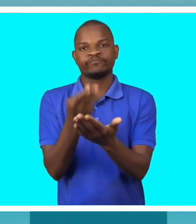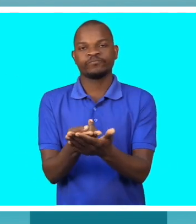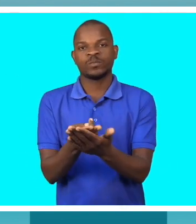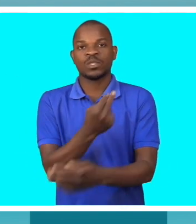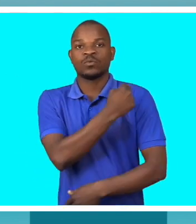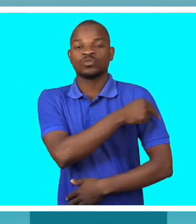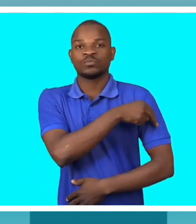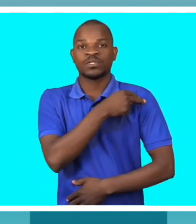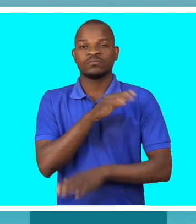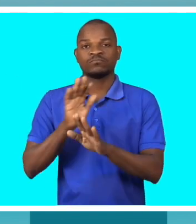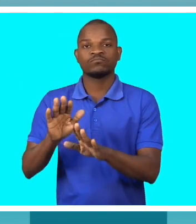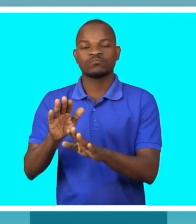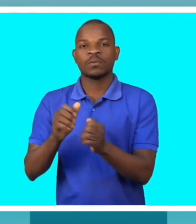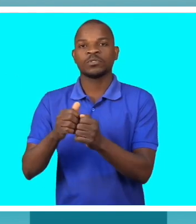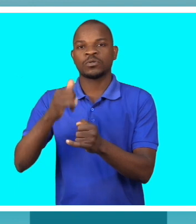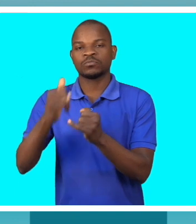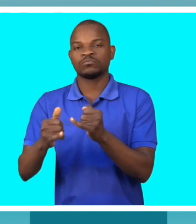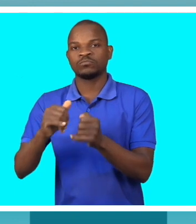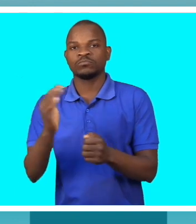já não sentia mais os meus pés, nada.